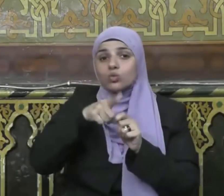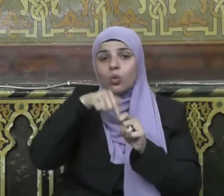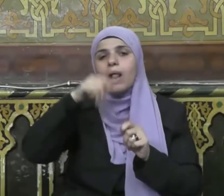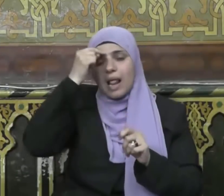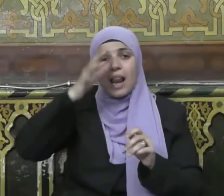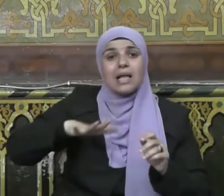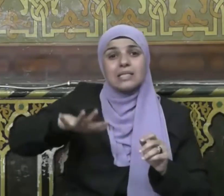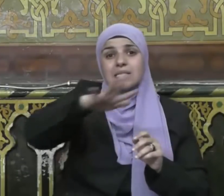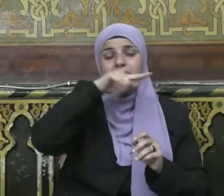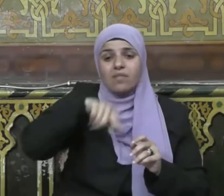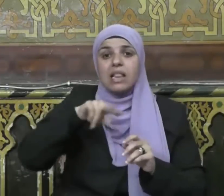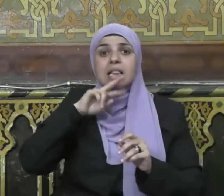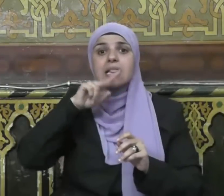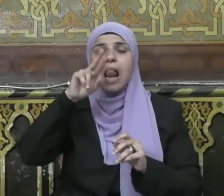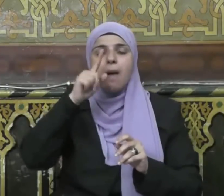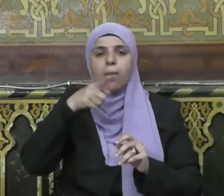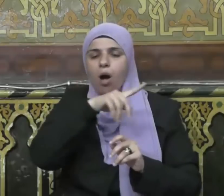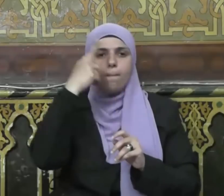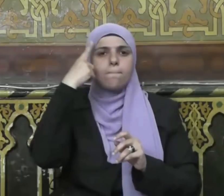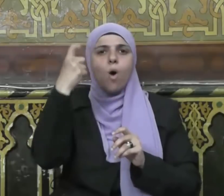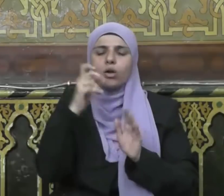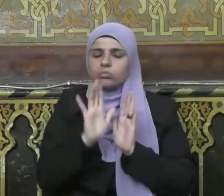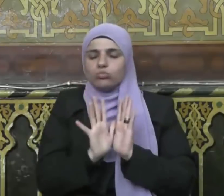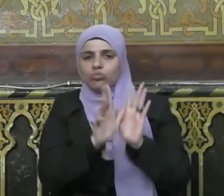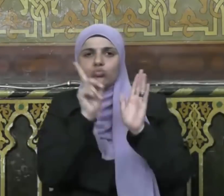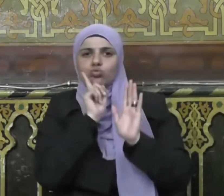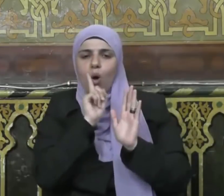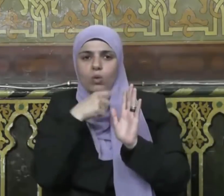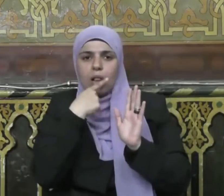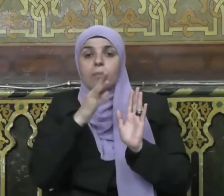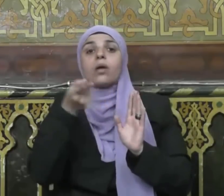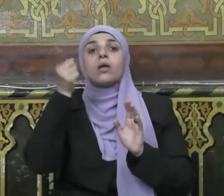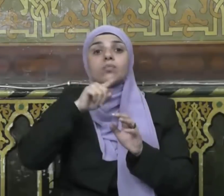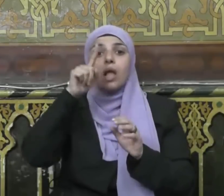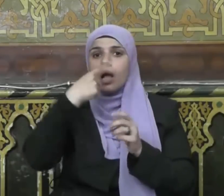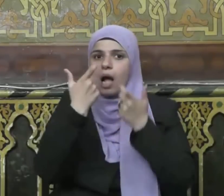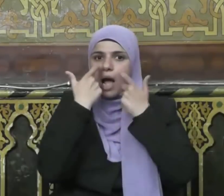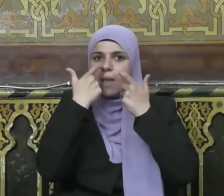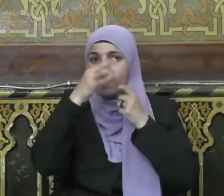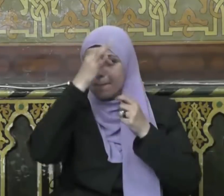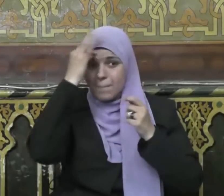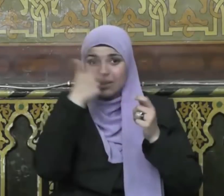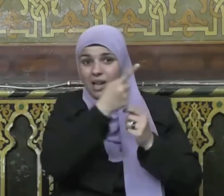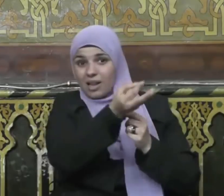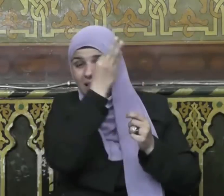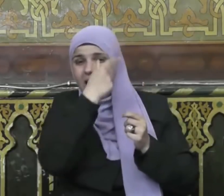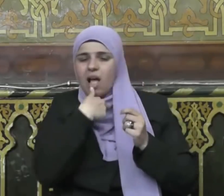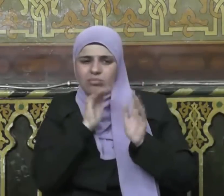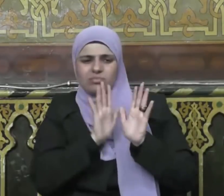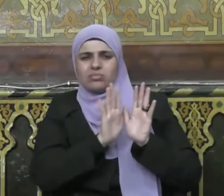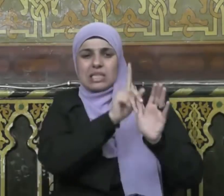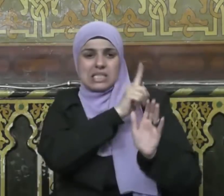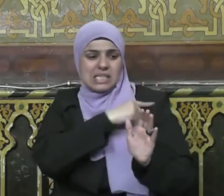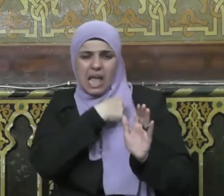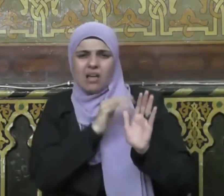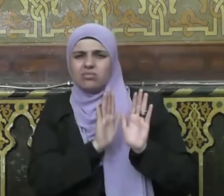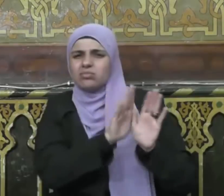التقوى التي هي غاية الصيام وثمرته فلا يأكل الحرام ولا يخوض في الأعراض ولا يغتاب